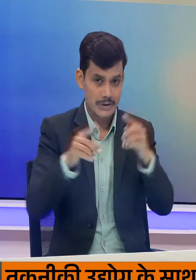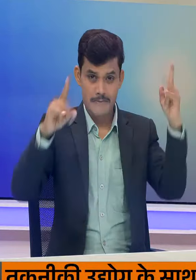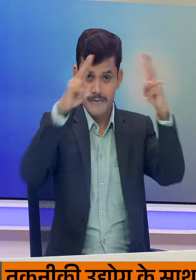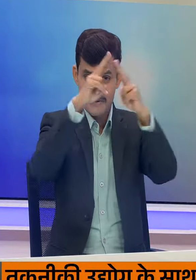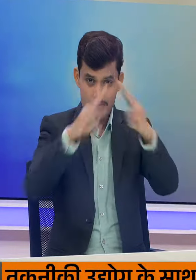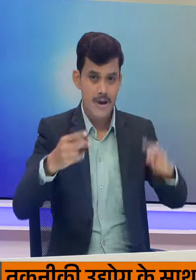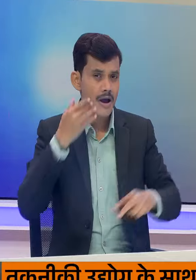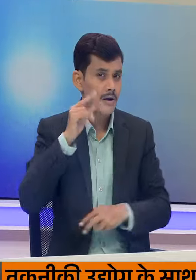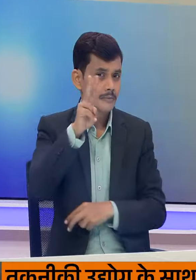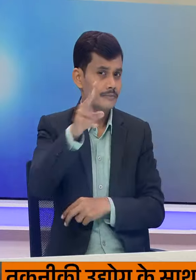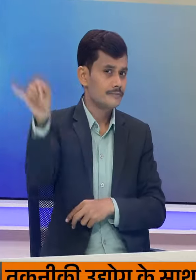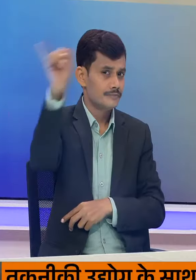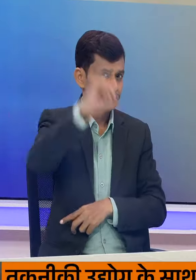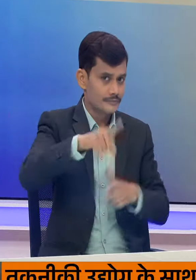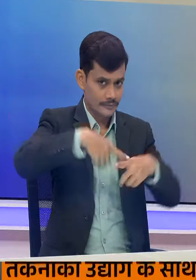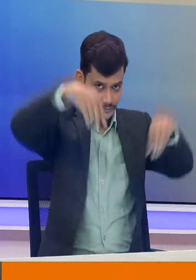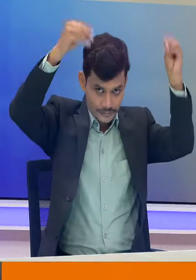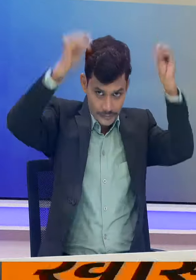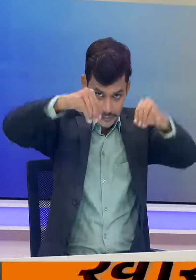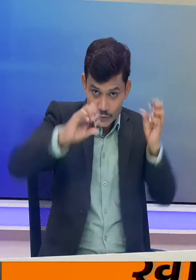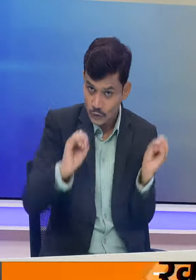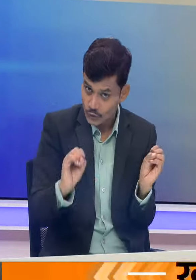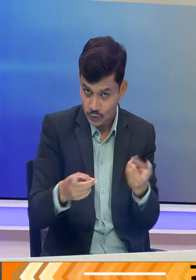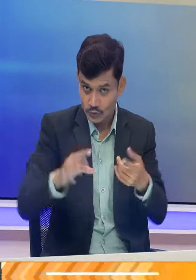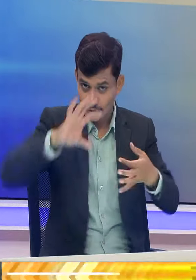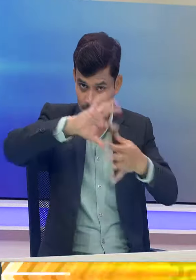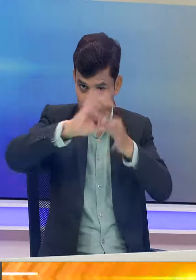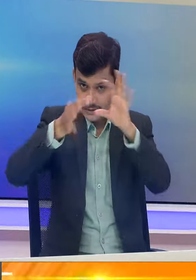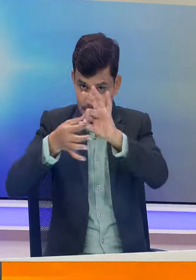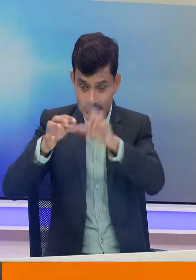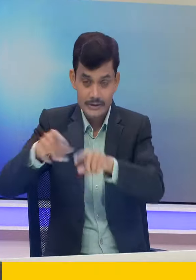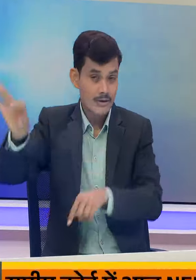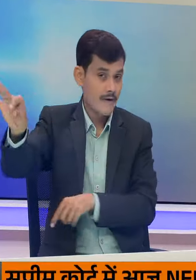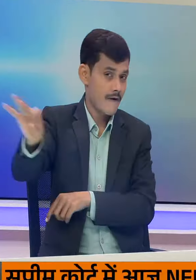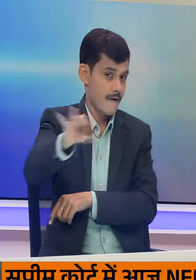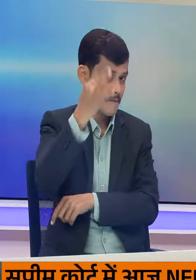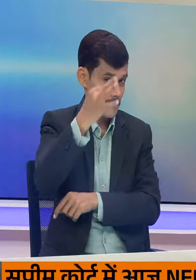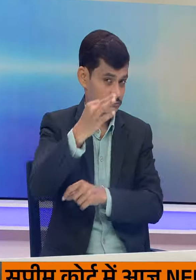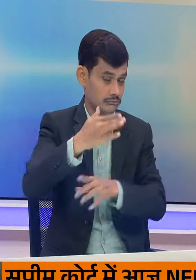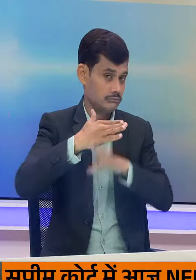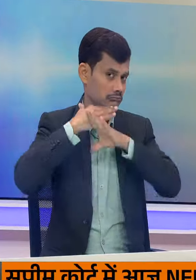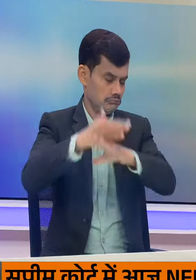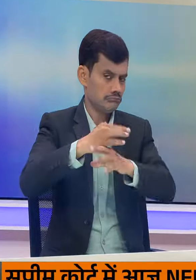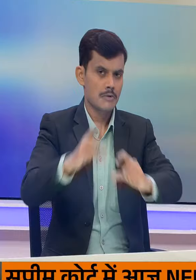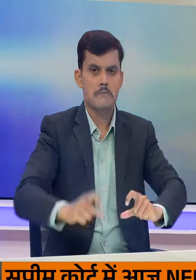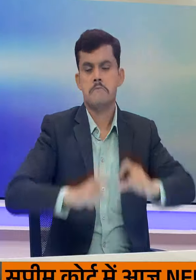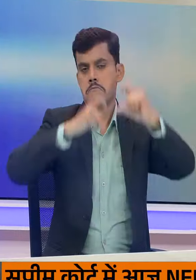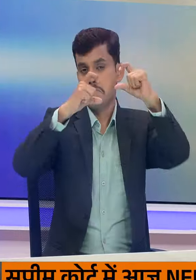में 26 चुराई से उलंपेक शुरू हो रहे हैं इसलिए फ्रांस में सुरक्षा काफी कड़ी है